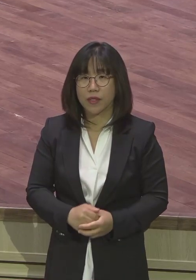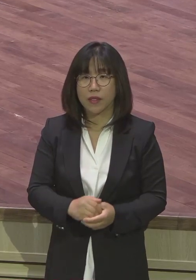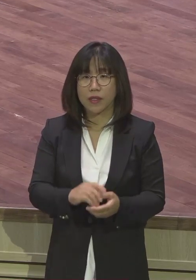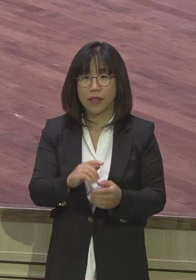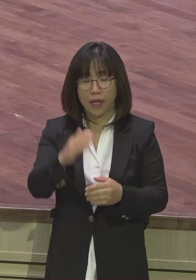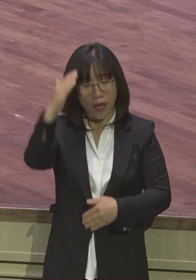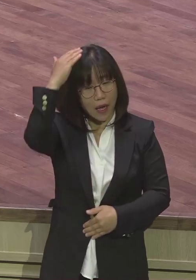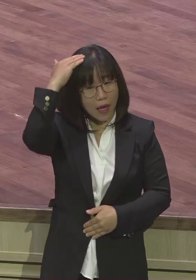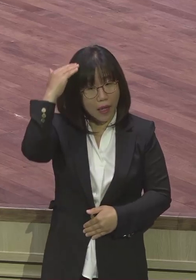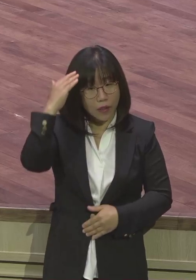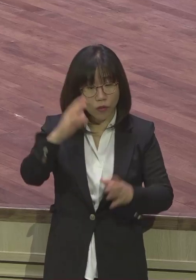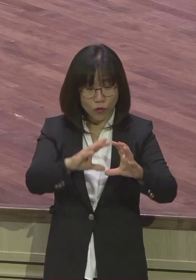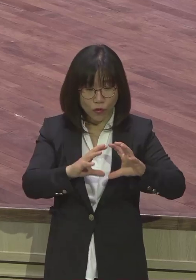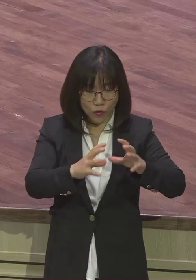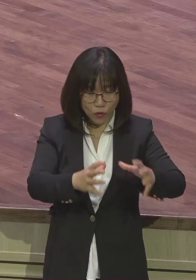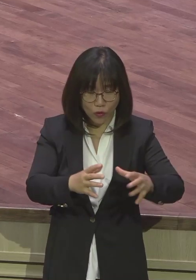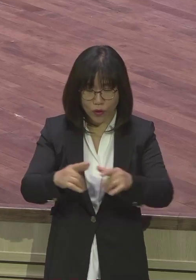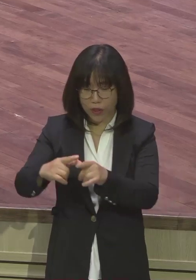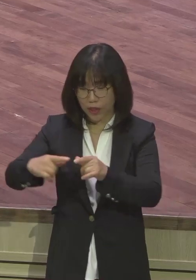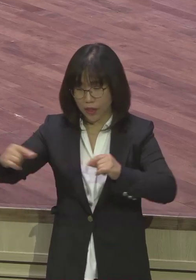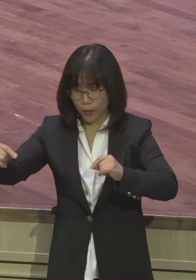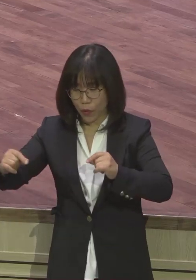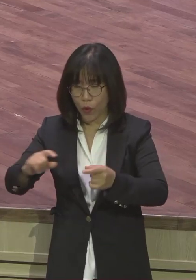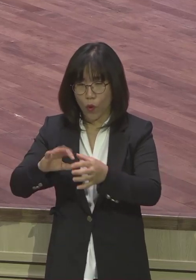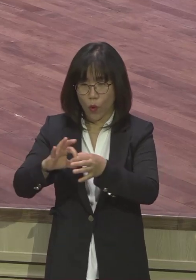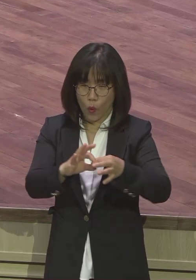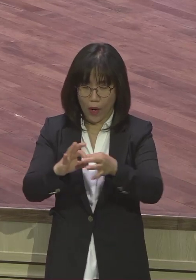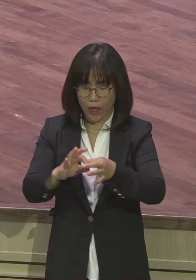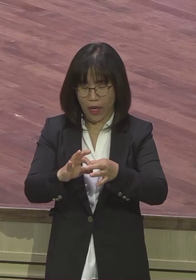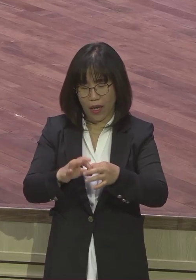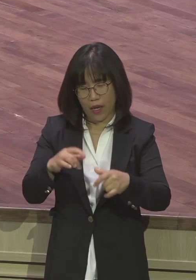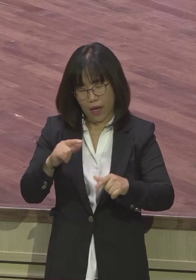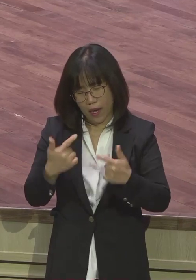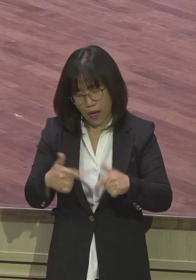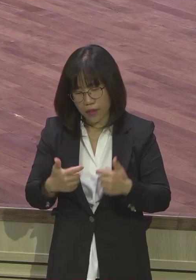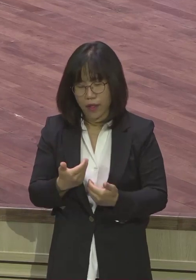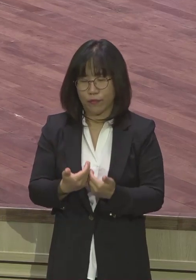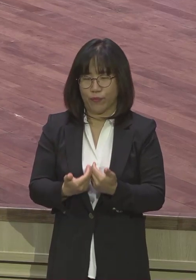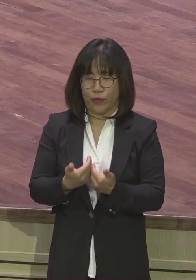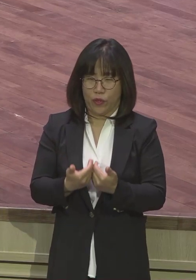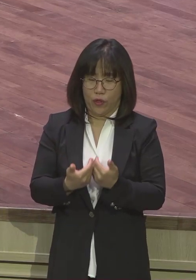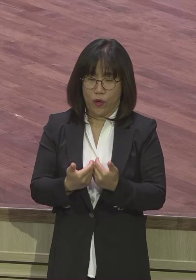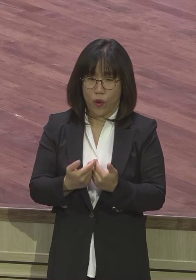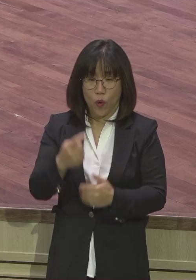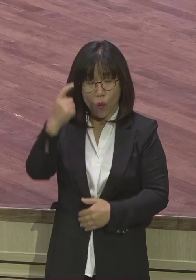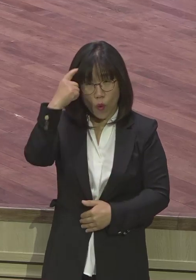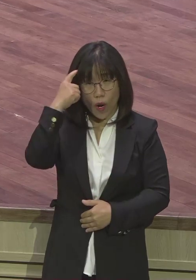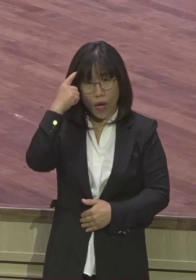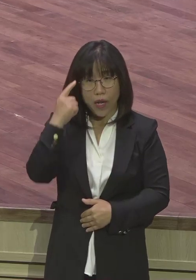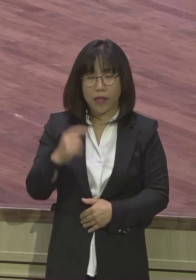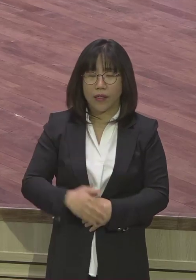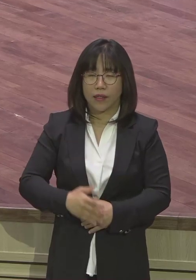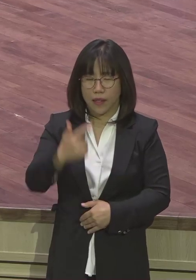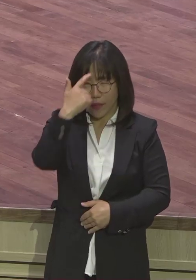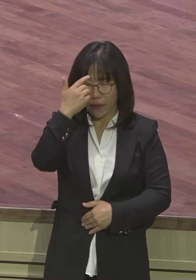원활하지 못해왔고 또 강제징용에 대한 개인적인 보상을 일본 기업이